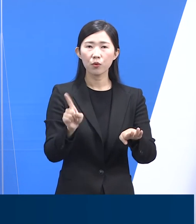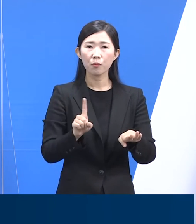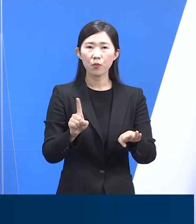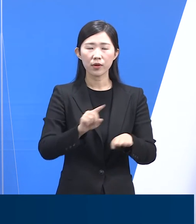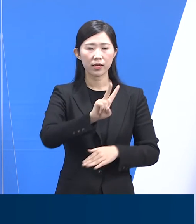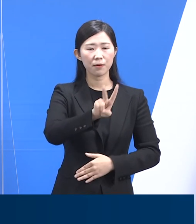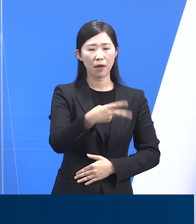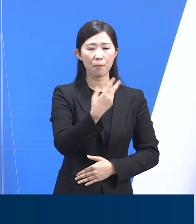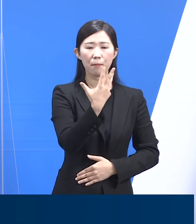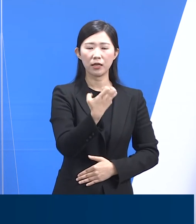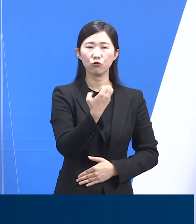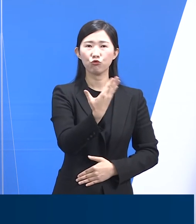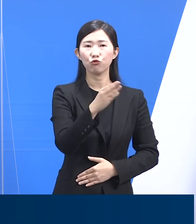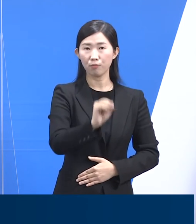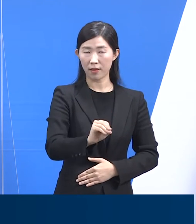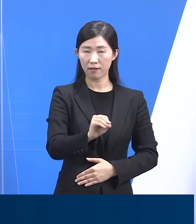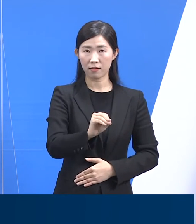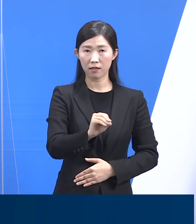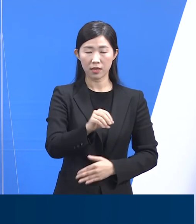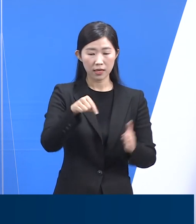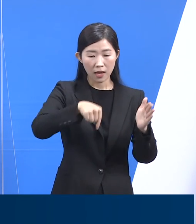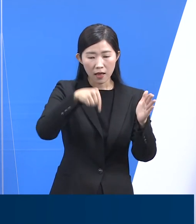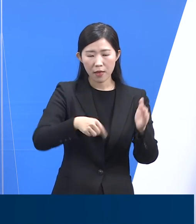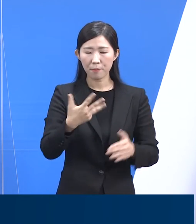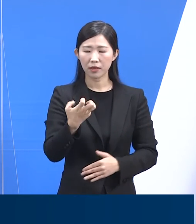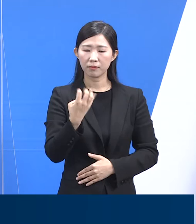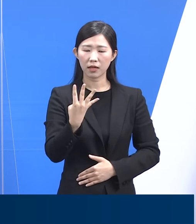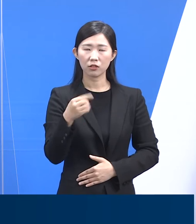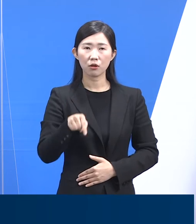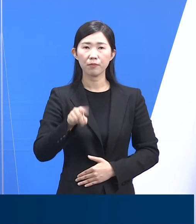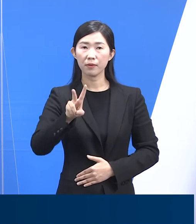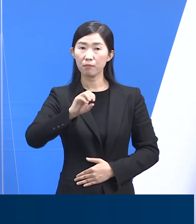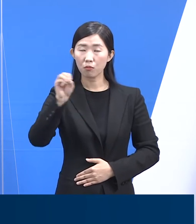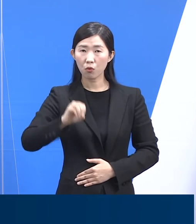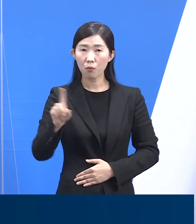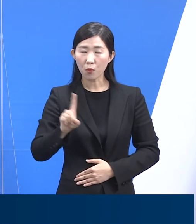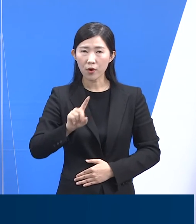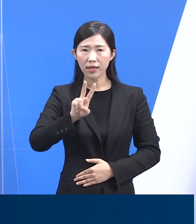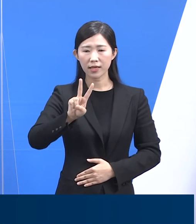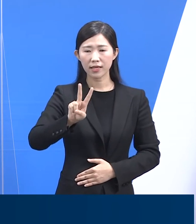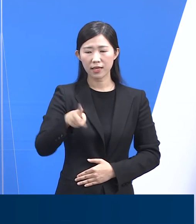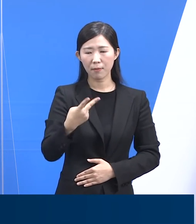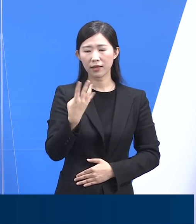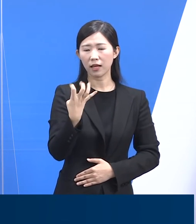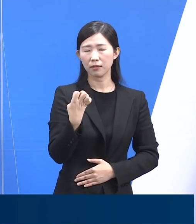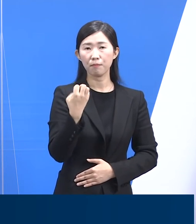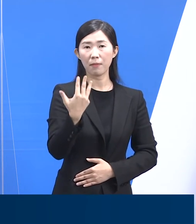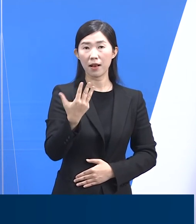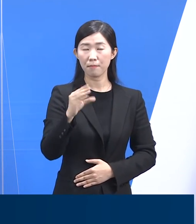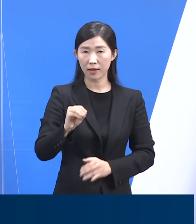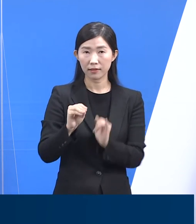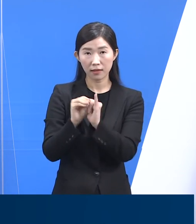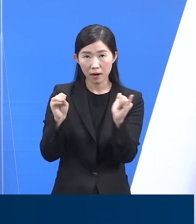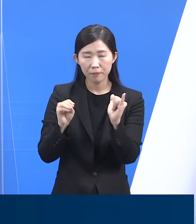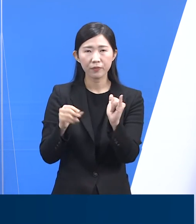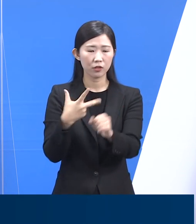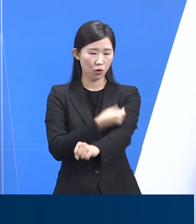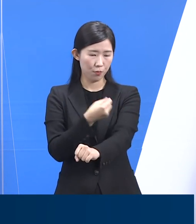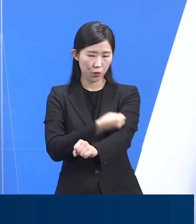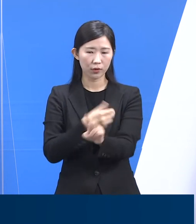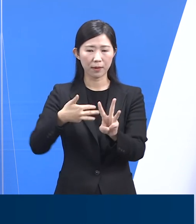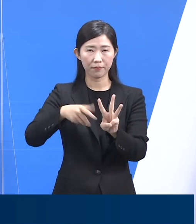,011명이며 이 중 84.2%인 243만 6,418명이 접종을